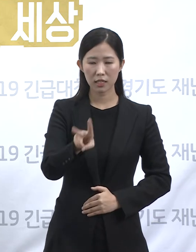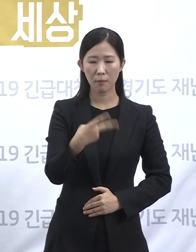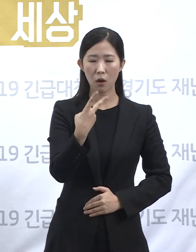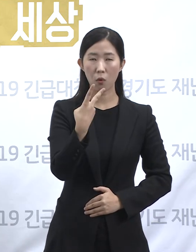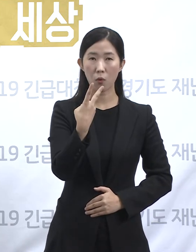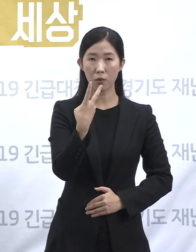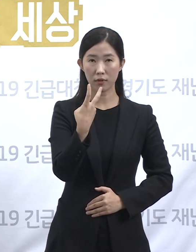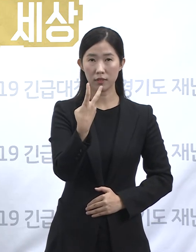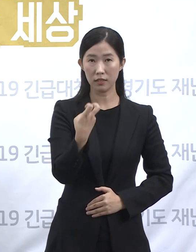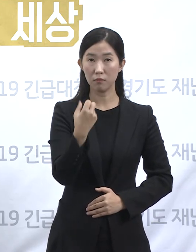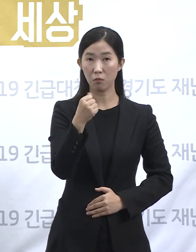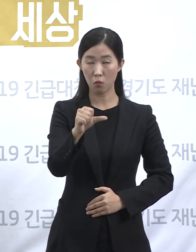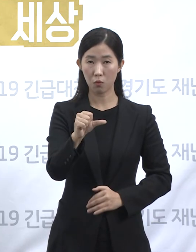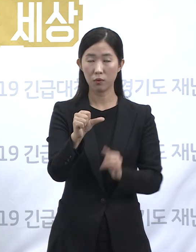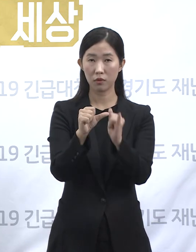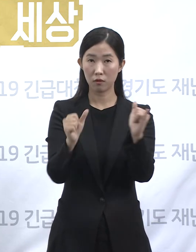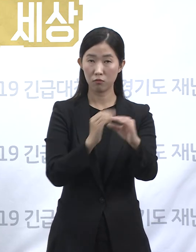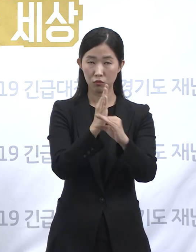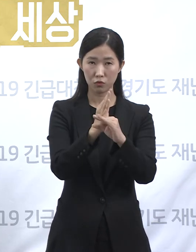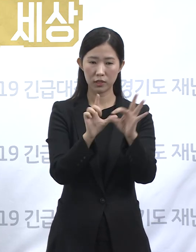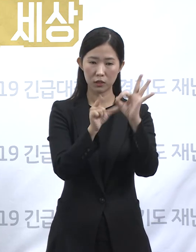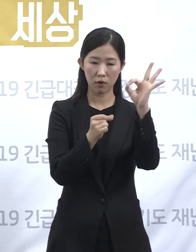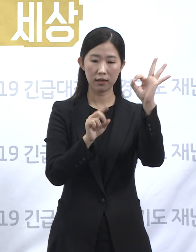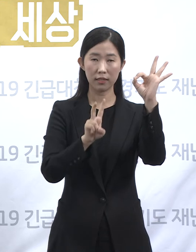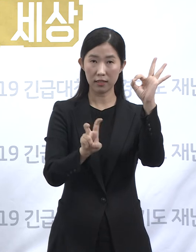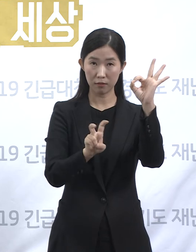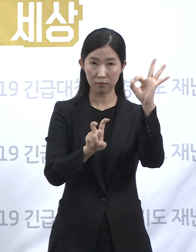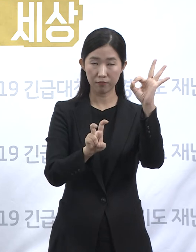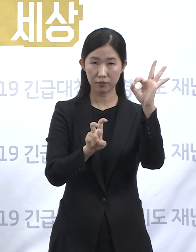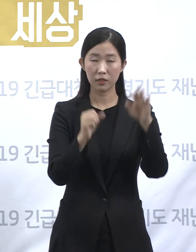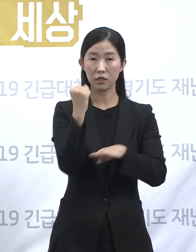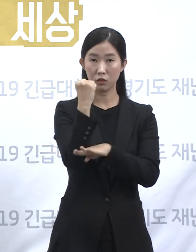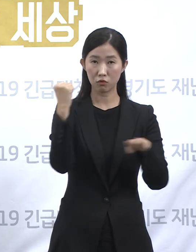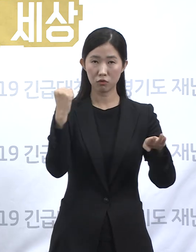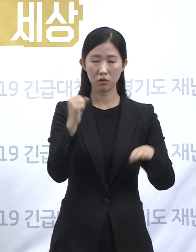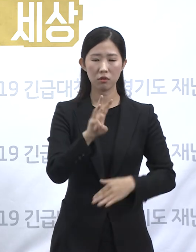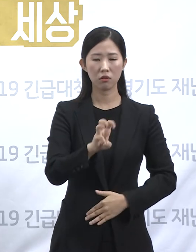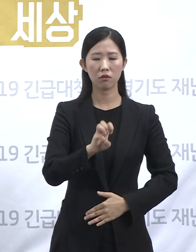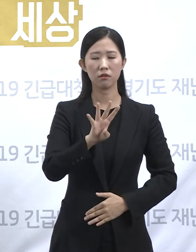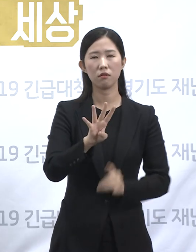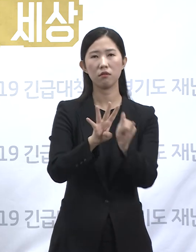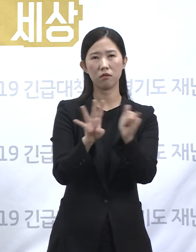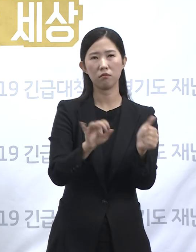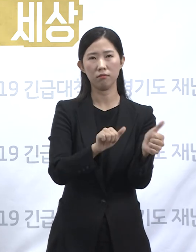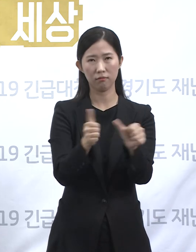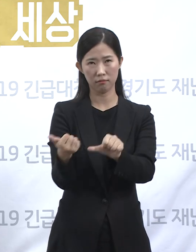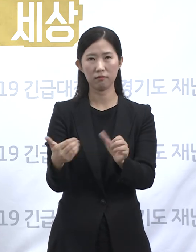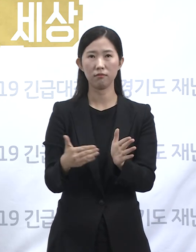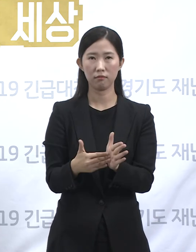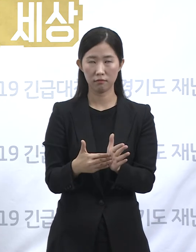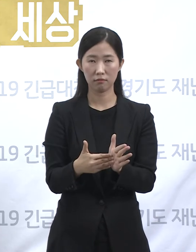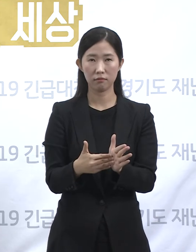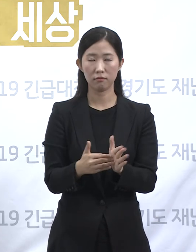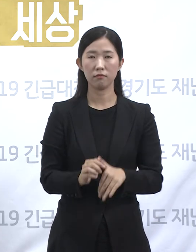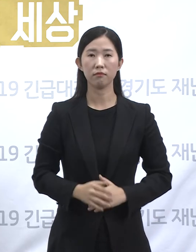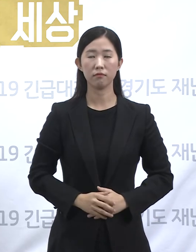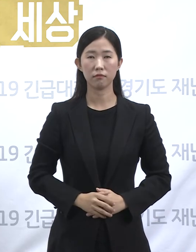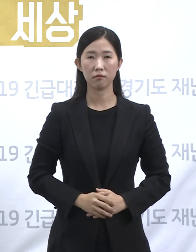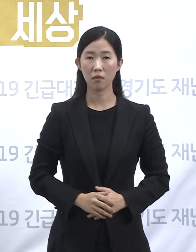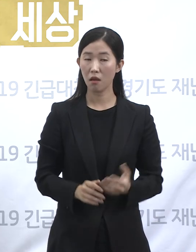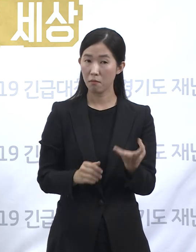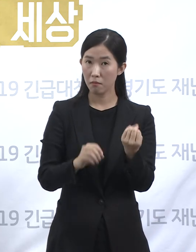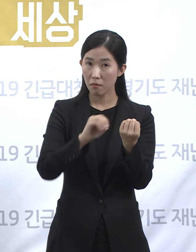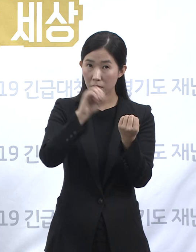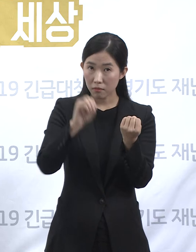10월 21일 0시 기준으로 34명이 안타깝게 생명을 잃었습니다. 비율로